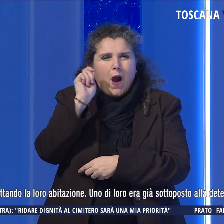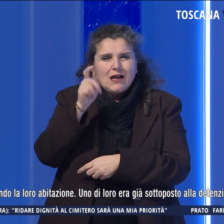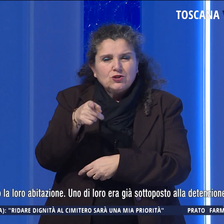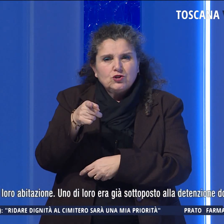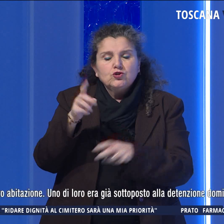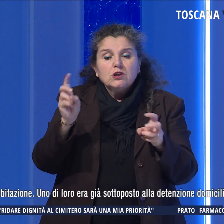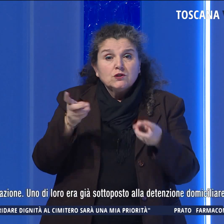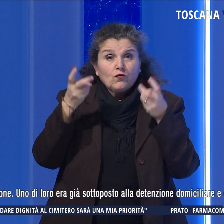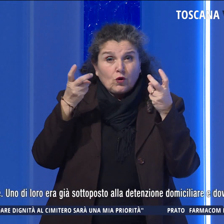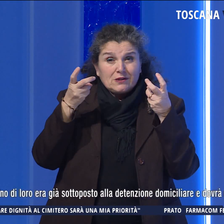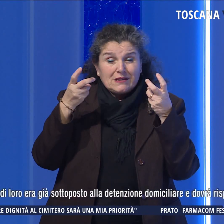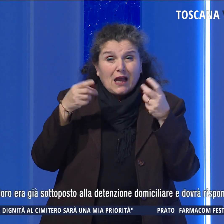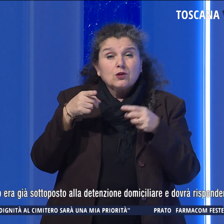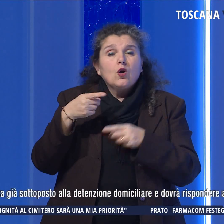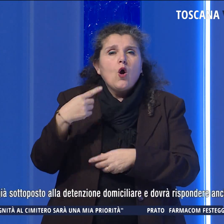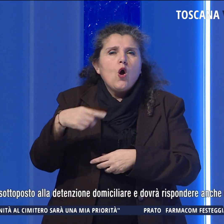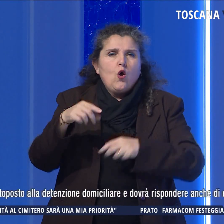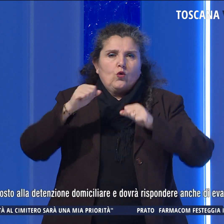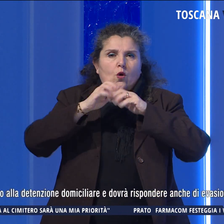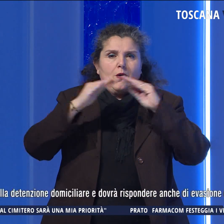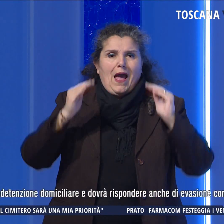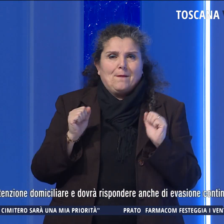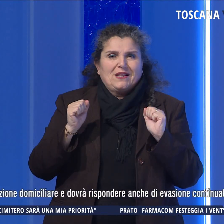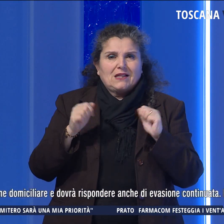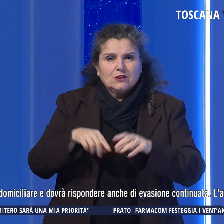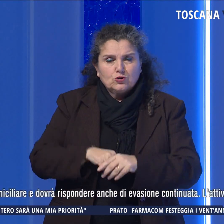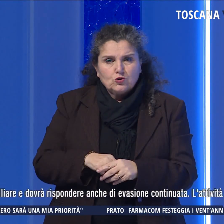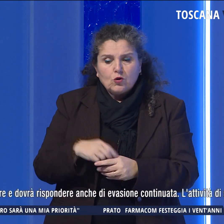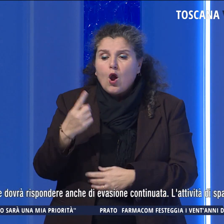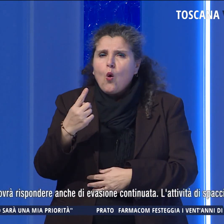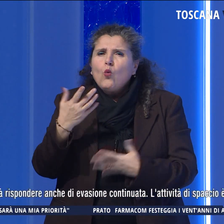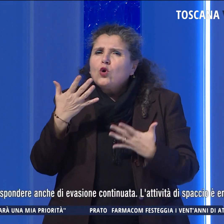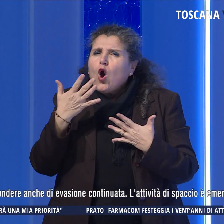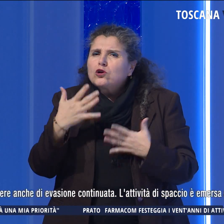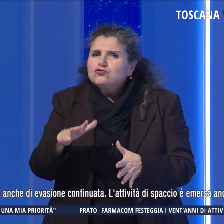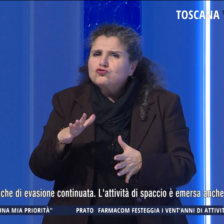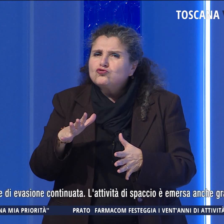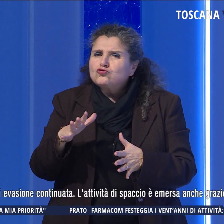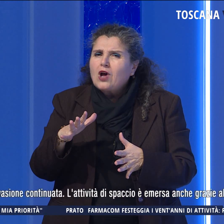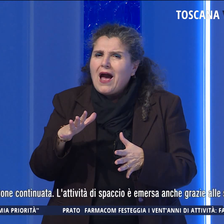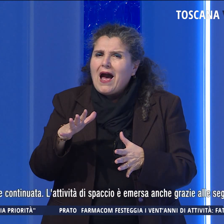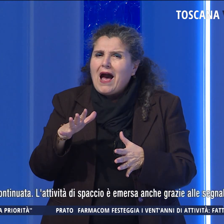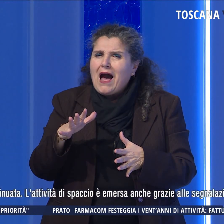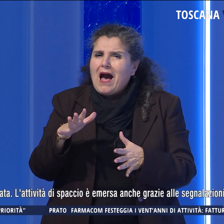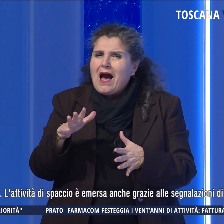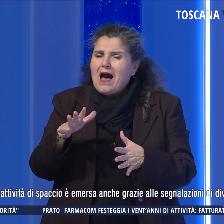sfruttando la loro abitazione. Uno di loro era già sottoposto alla